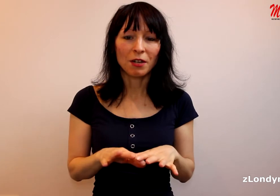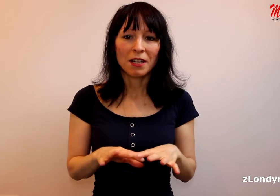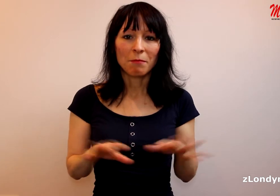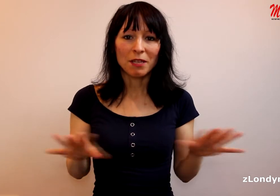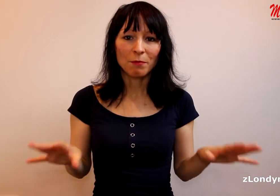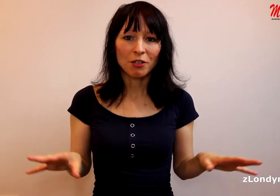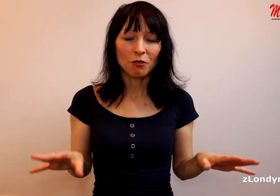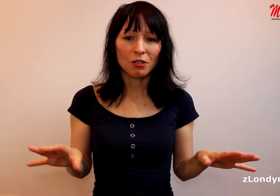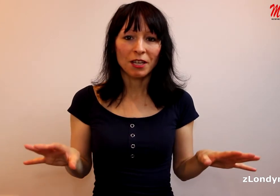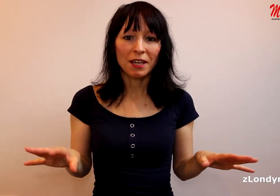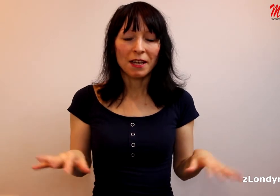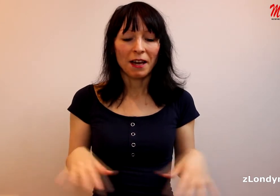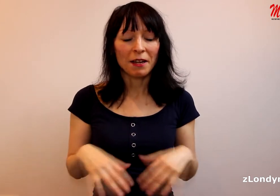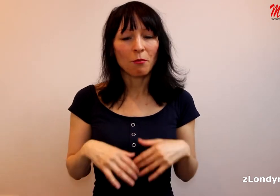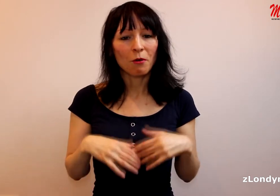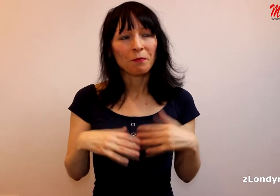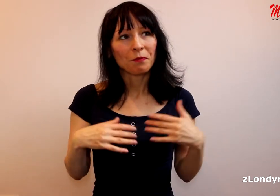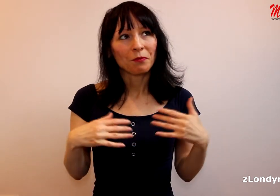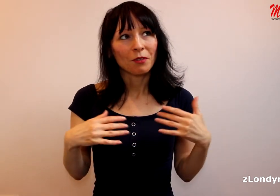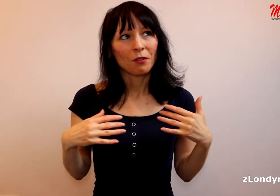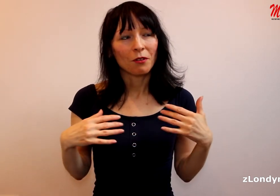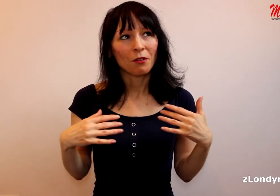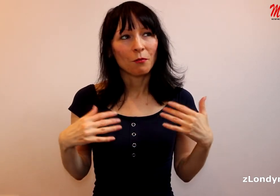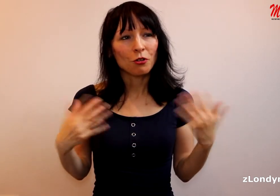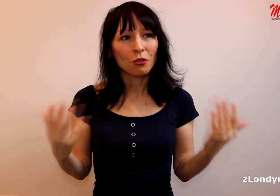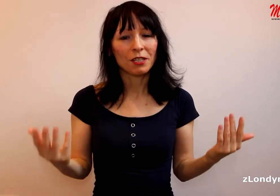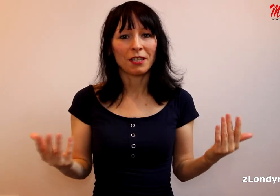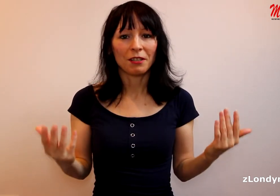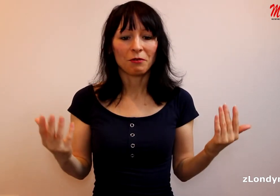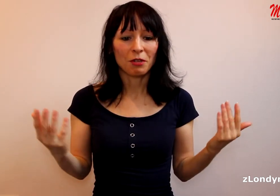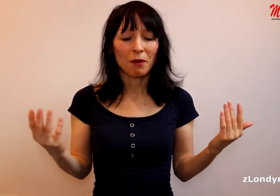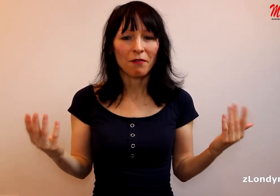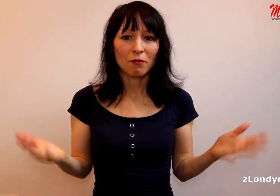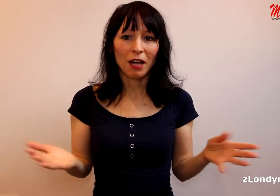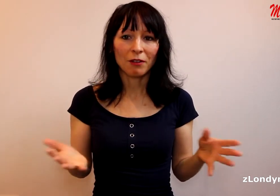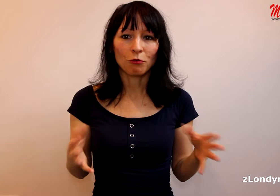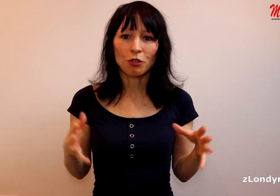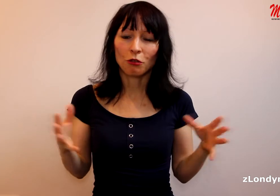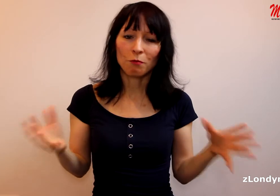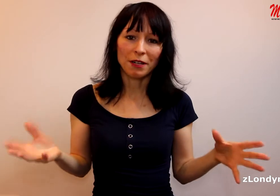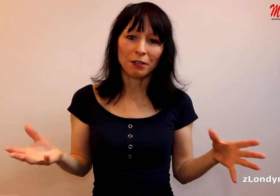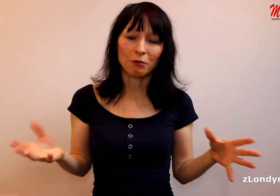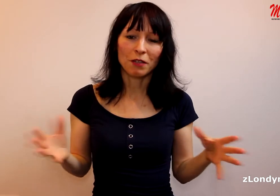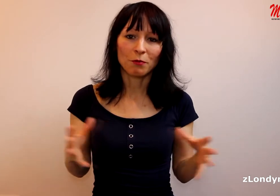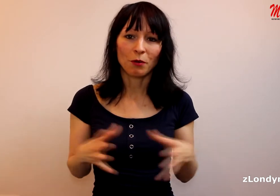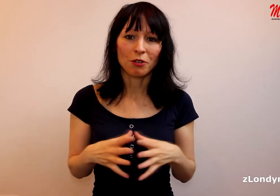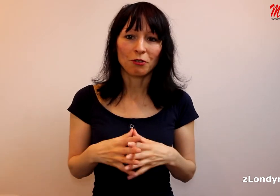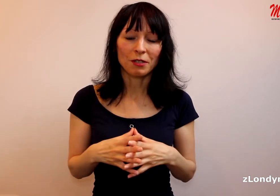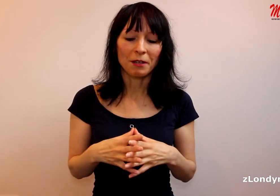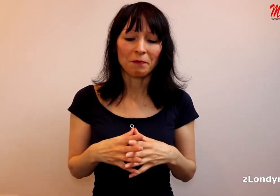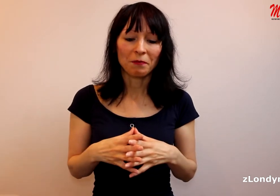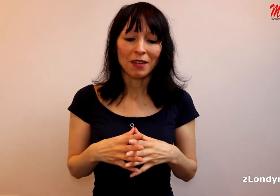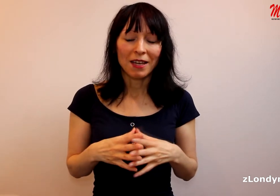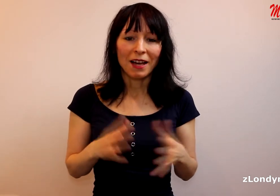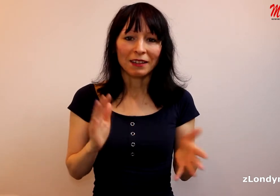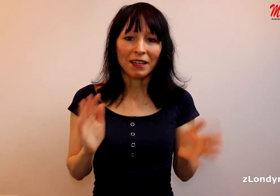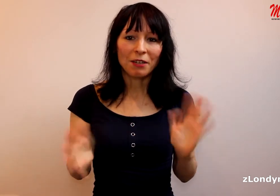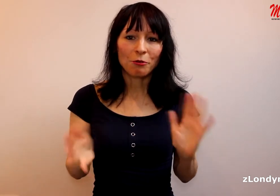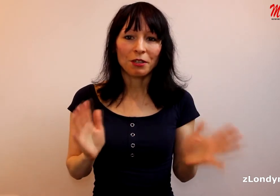bezpečnosti a nebo možností třeba vyvolávat určitou paniku ve společnosti. A tady už se